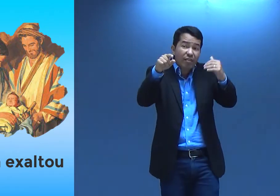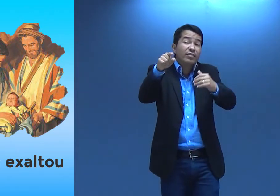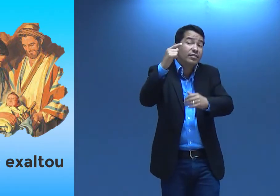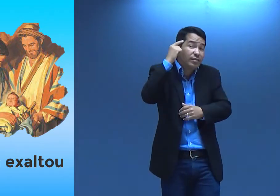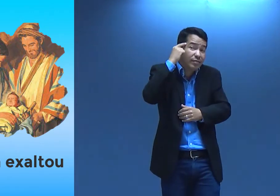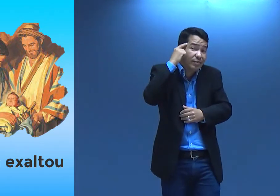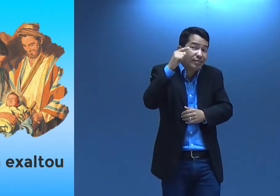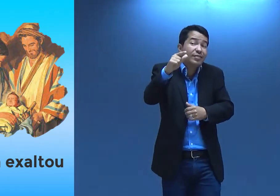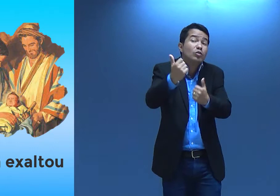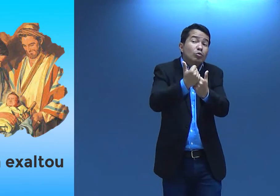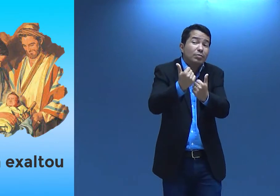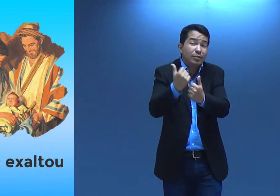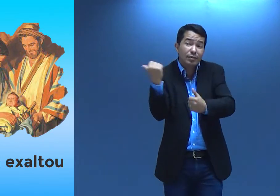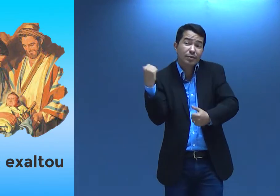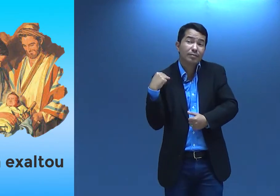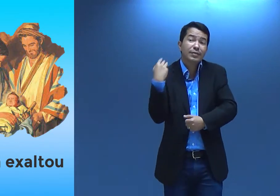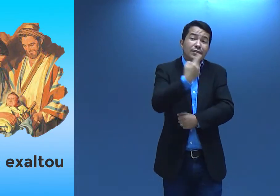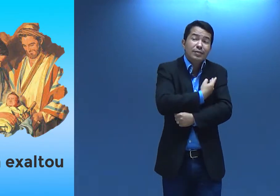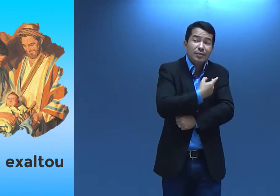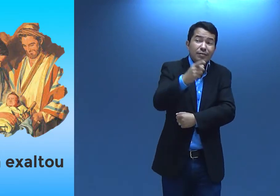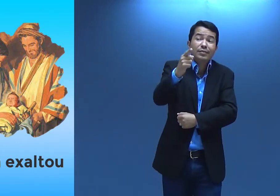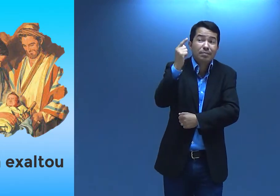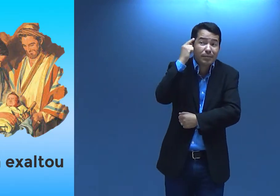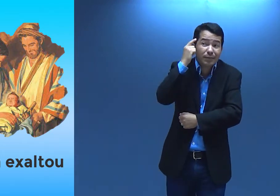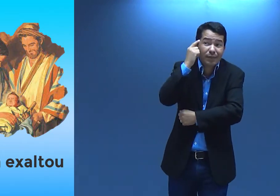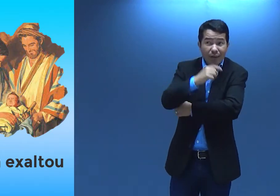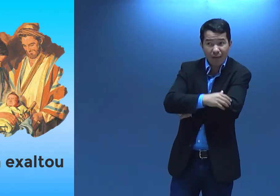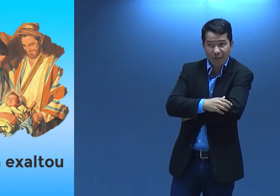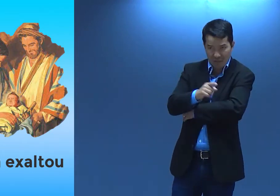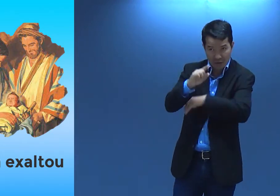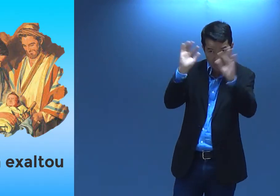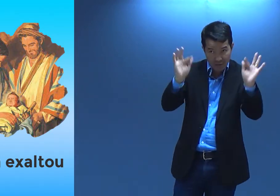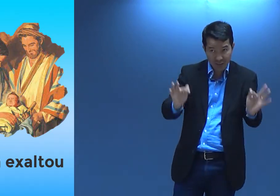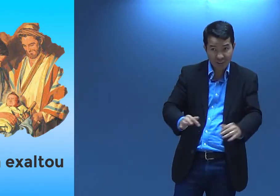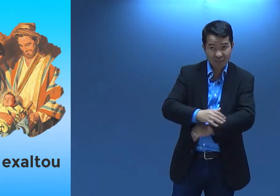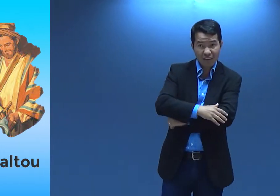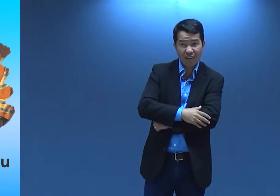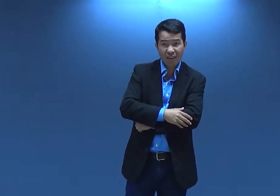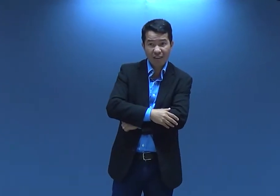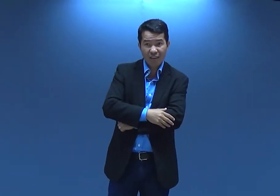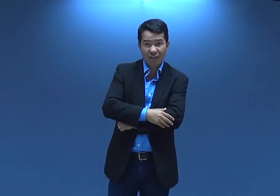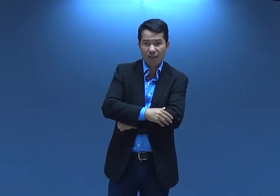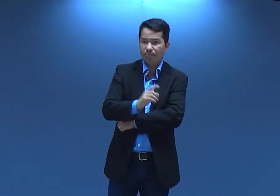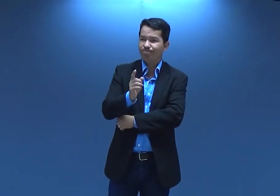Né? O que vocês imaginam? O que que passava na cabeça dela, será? Será que ela estava feliz?